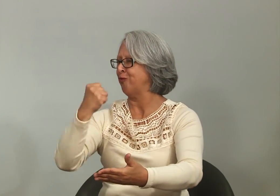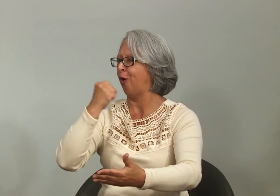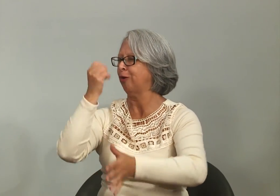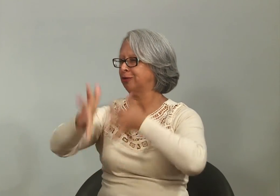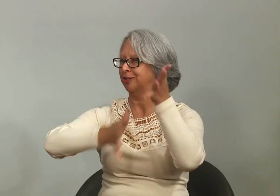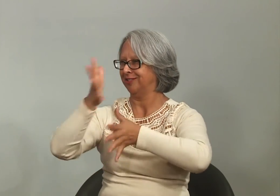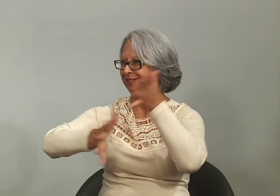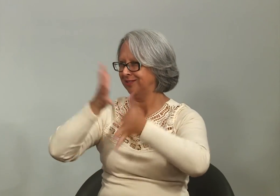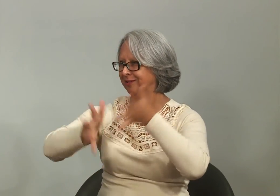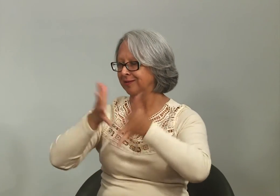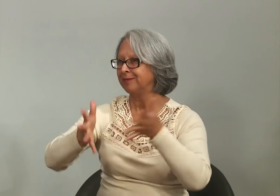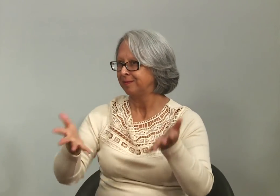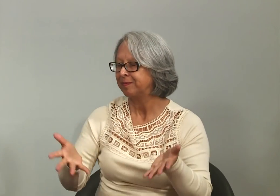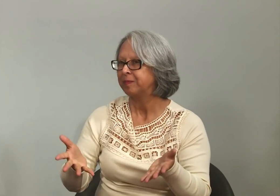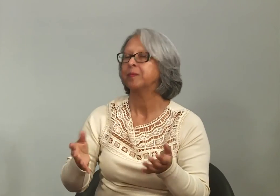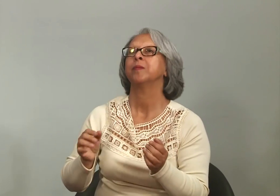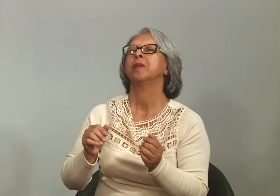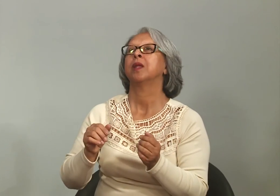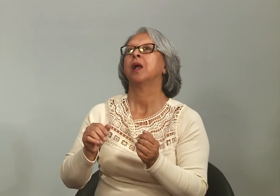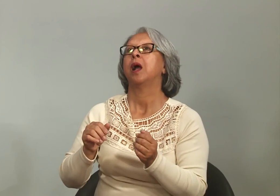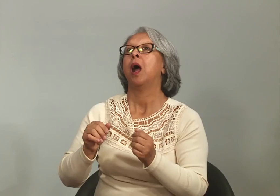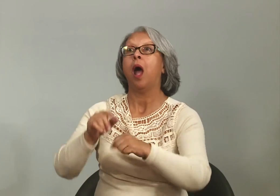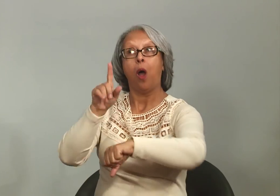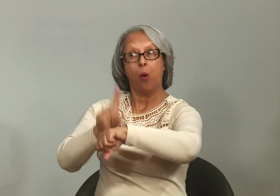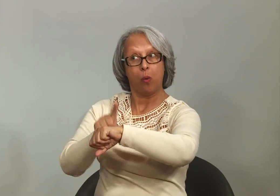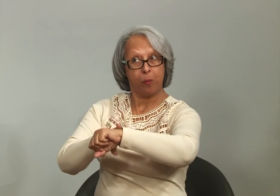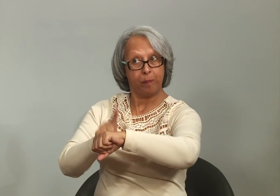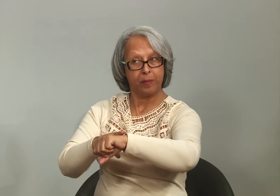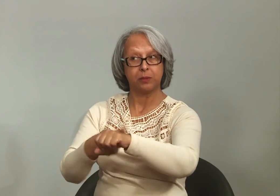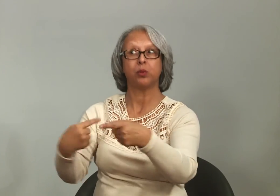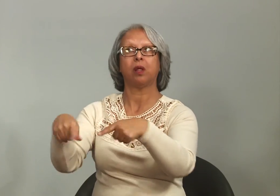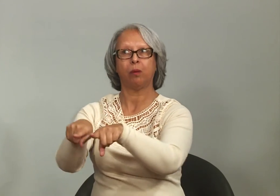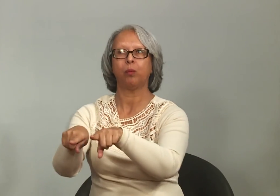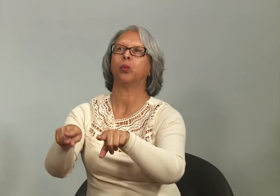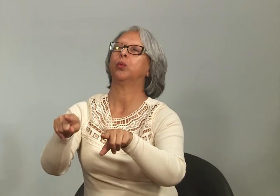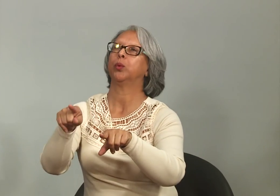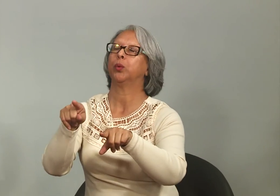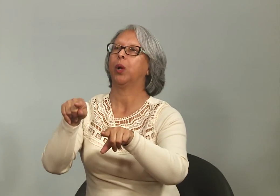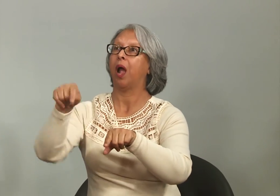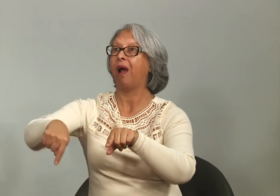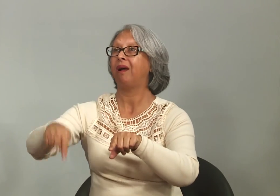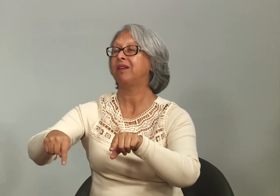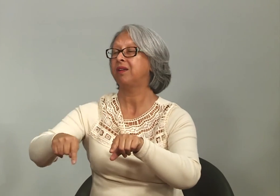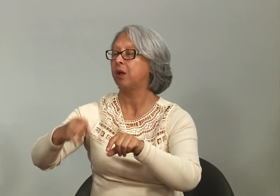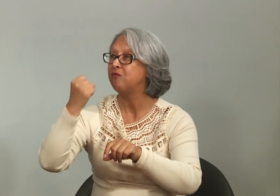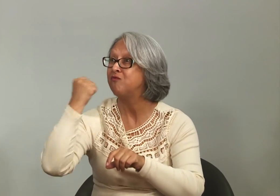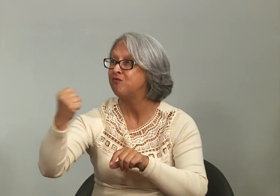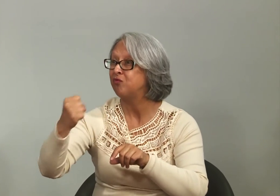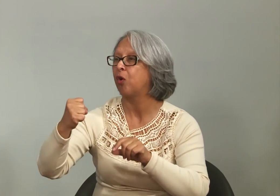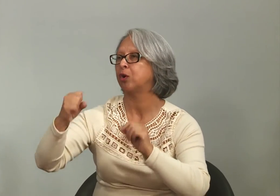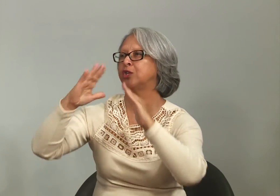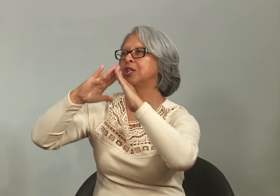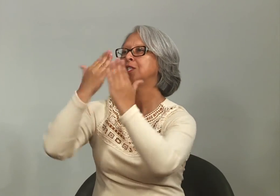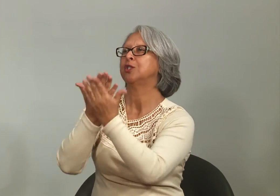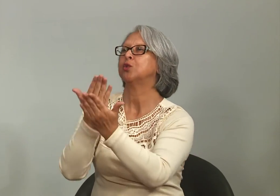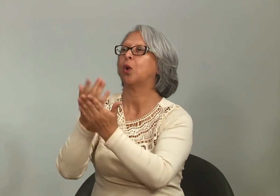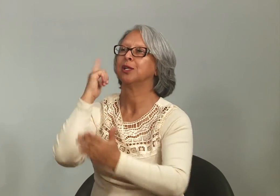o Rio Grande do Sul é muito forte nesse sentido, nessa questão da língua de sinais. Mas, ao mesmo tempo, aqui também